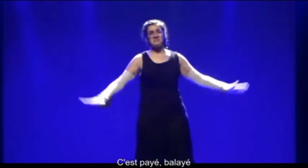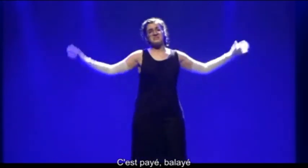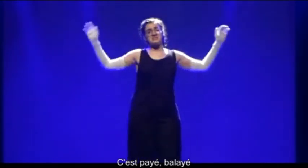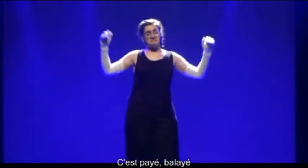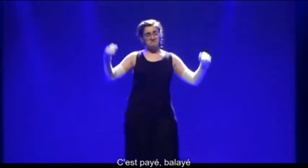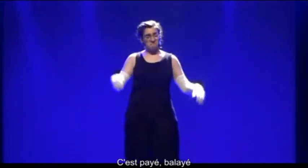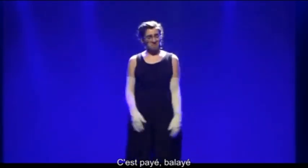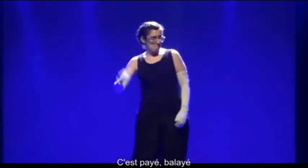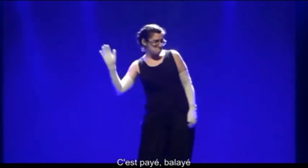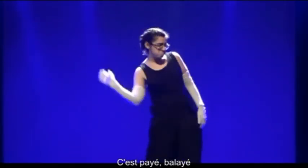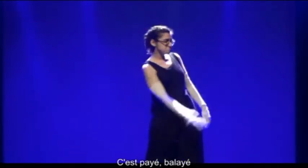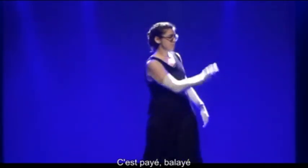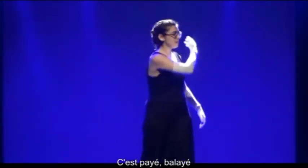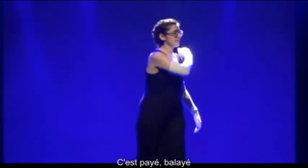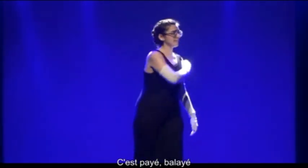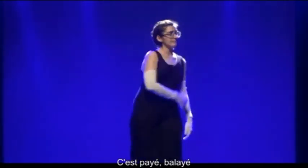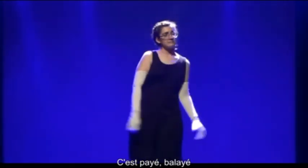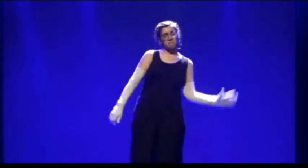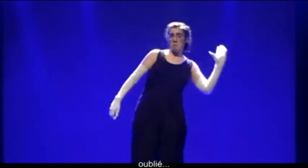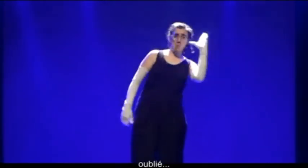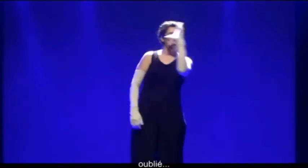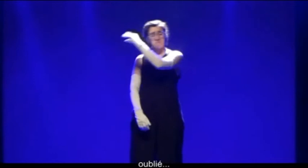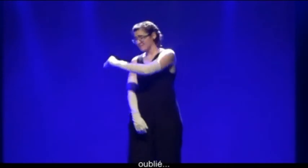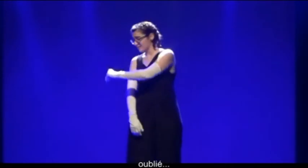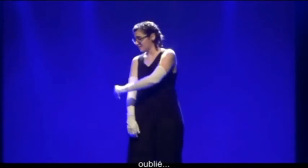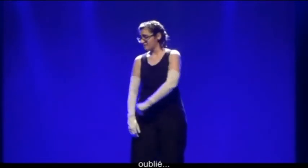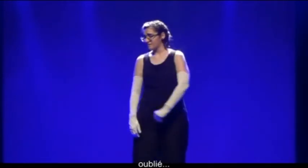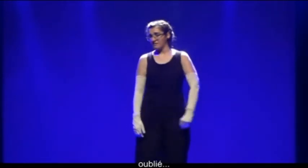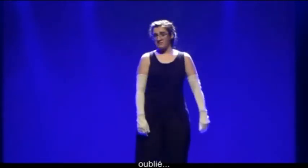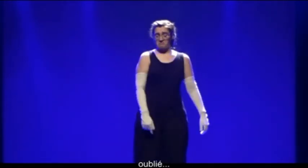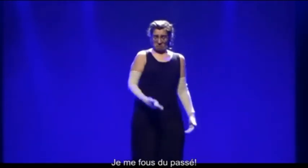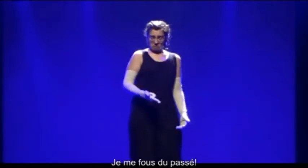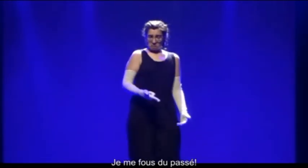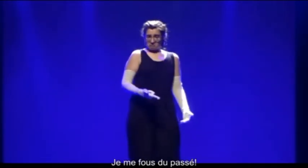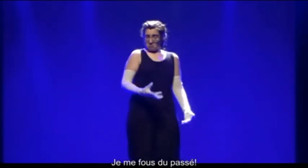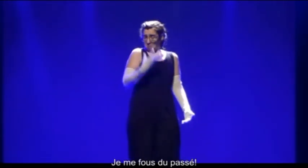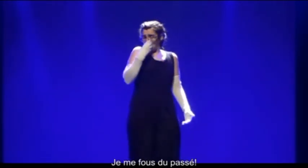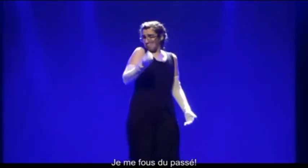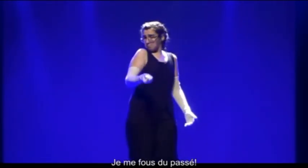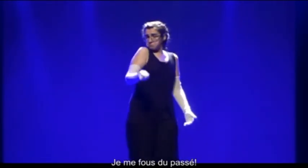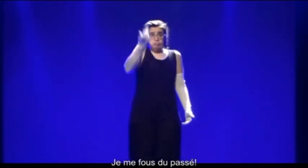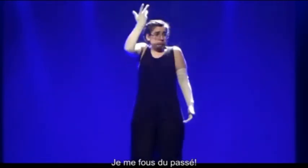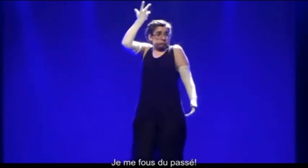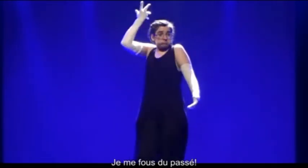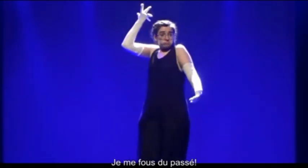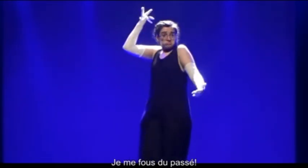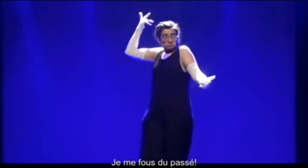balayé, ou lié. Je me fous du